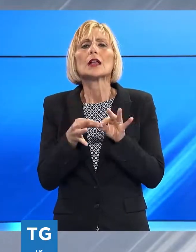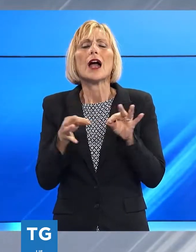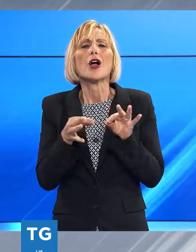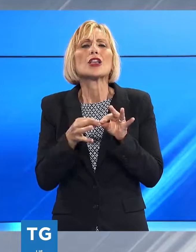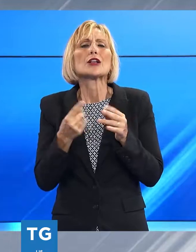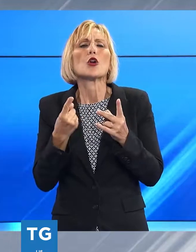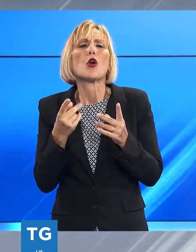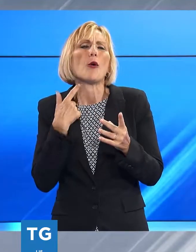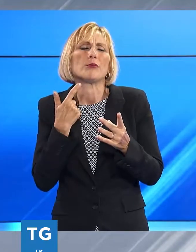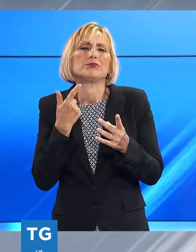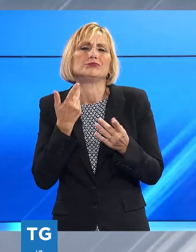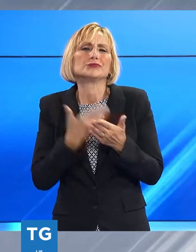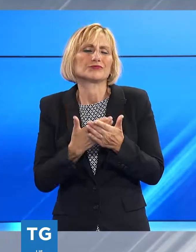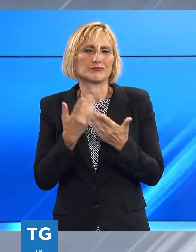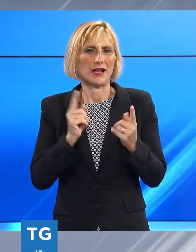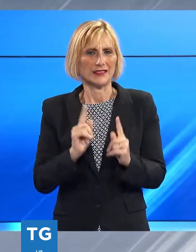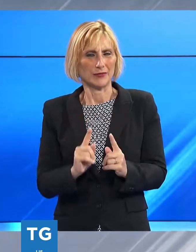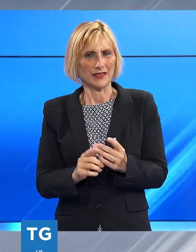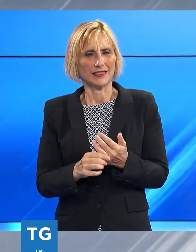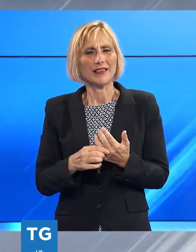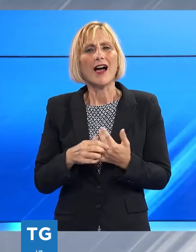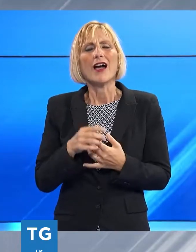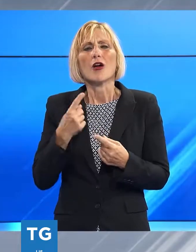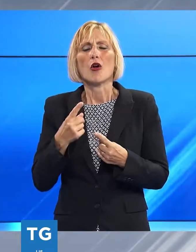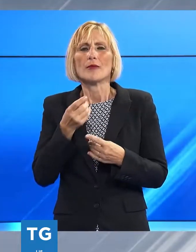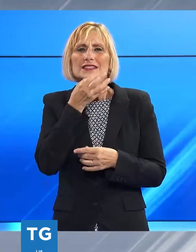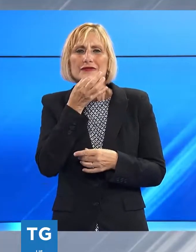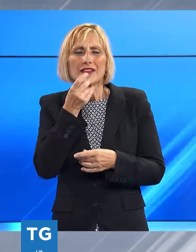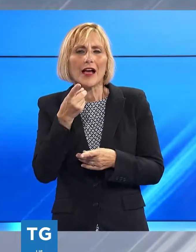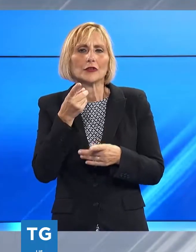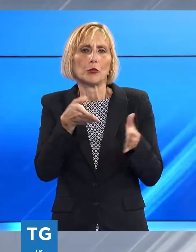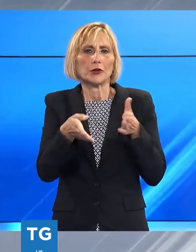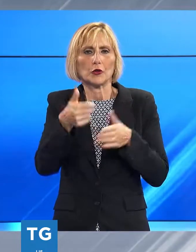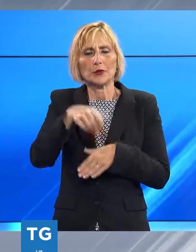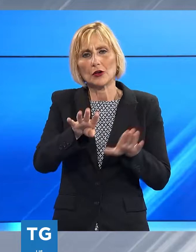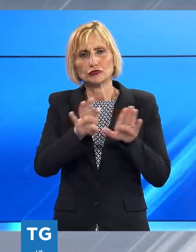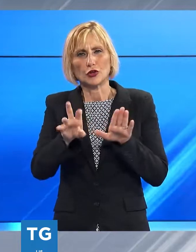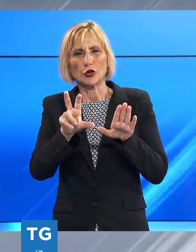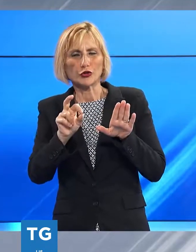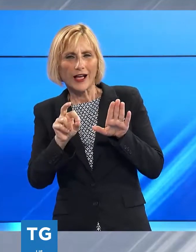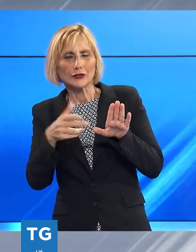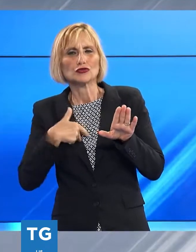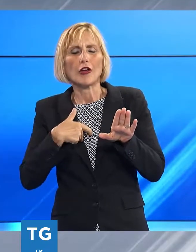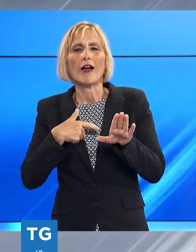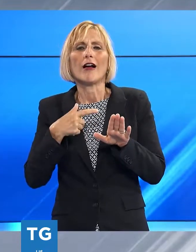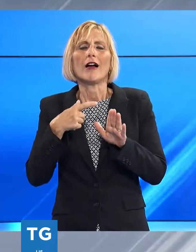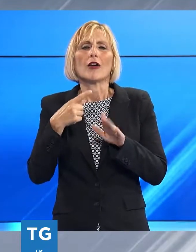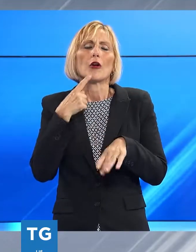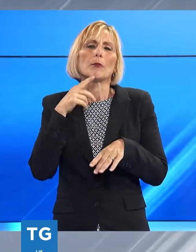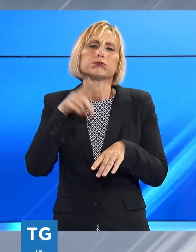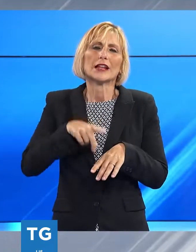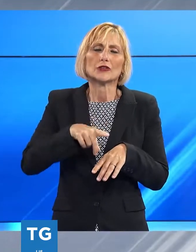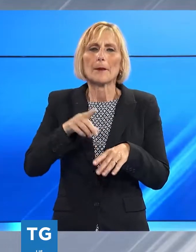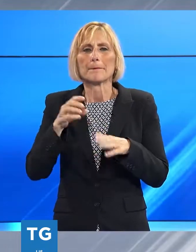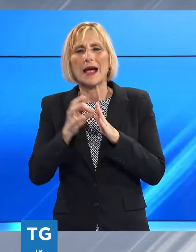potevano avere un significato negli anni 80 quando c'era pletora medica ma che oggi non hanno più